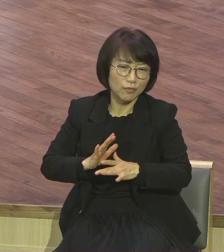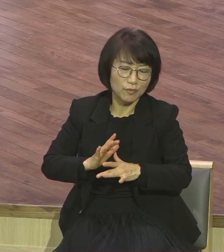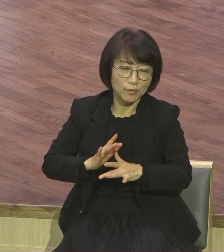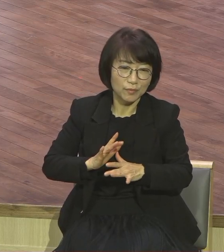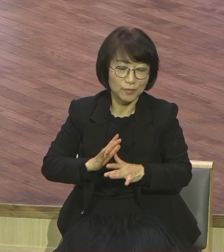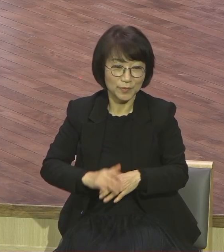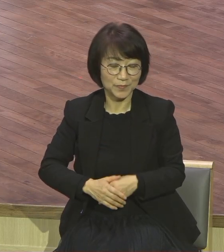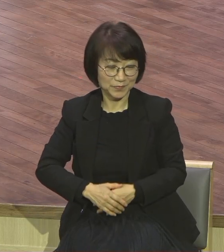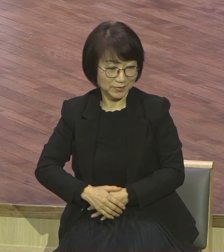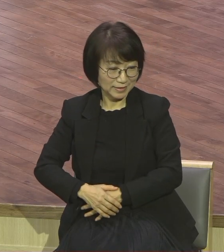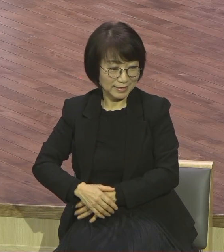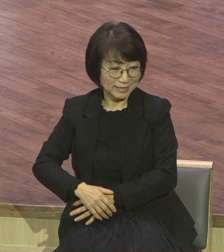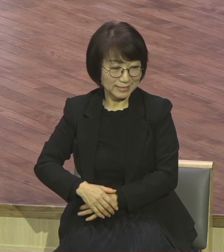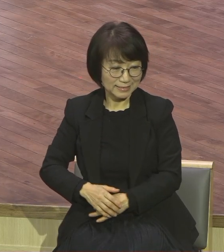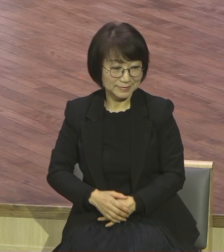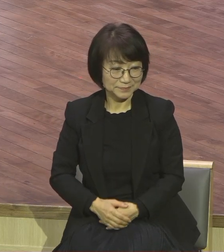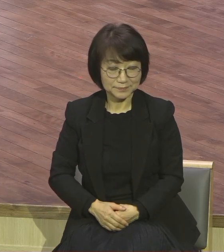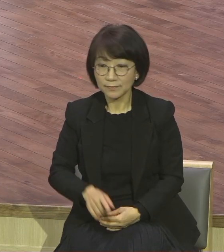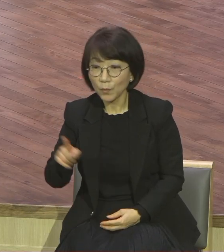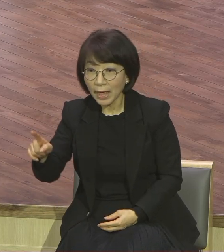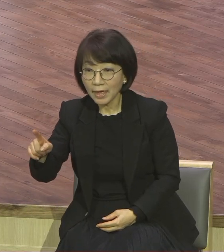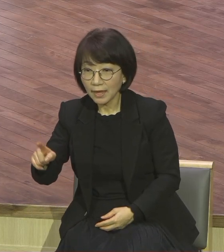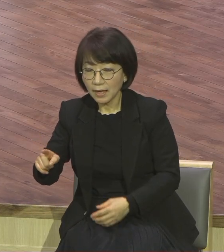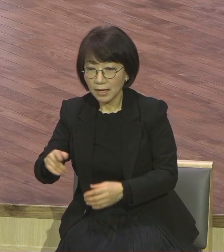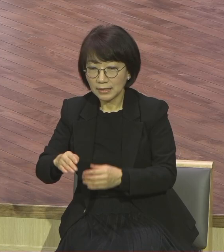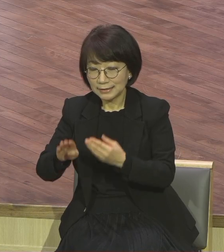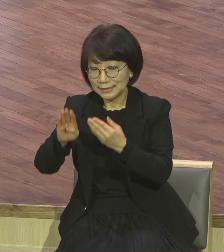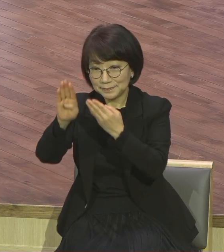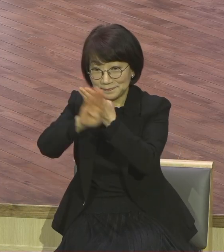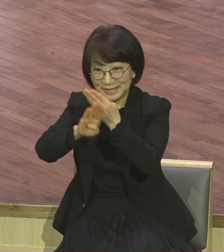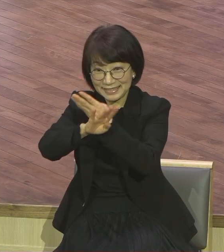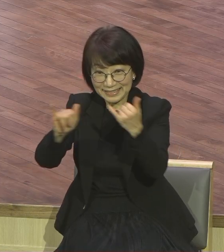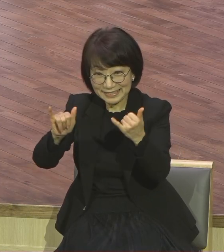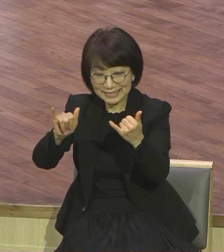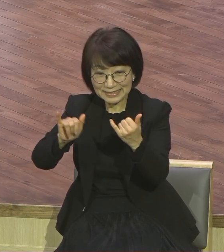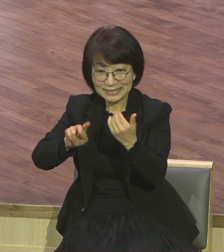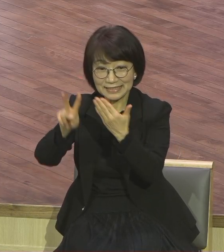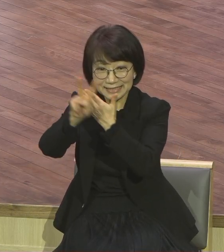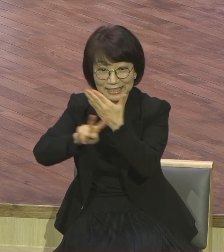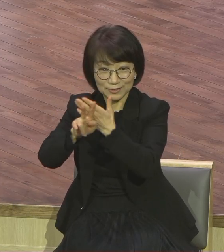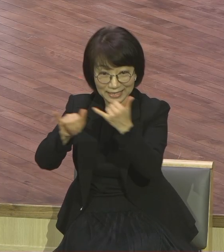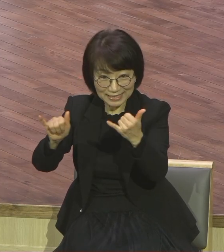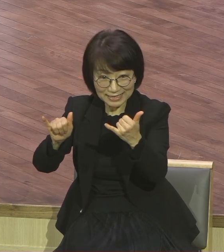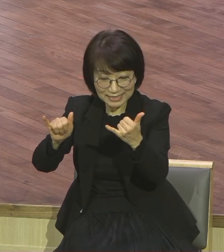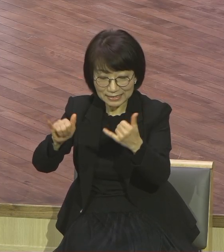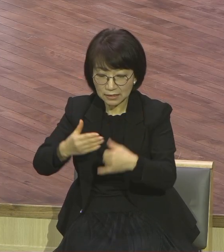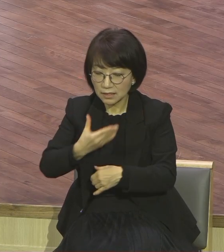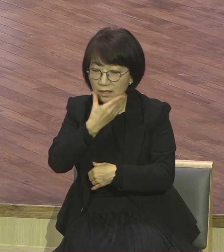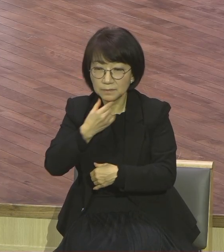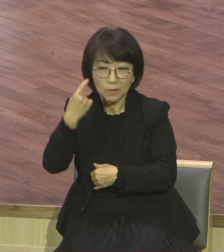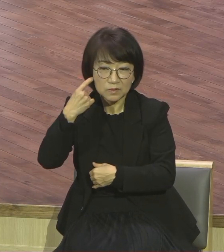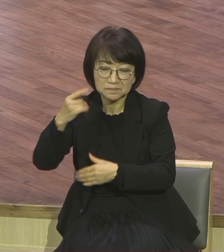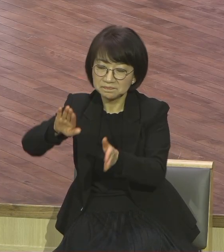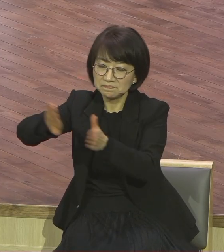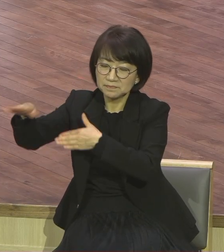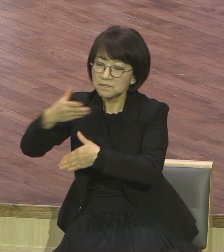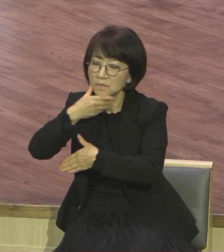이들은 복음이 아닌 인간 중심의 전통 인간 중심의 전통 자기